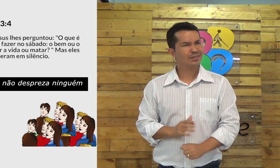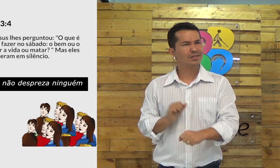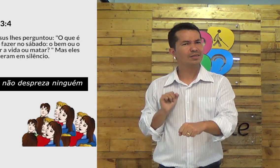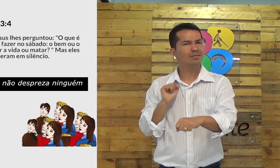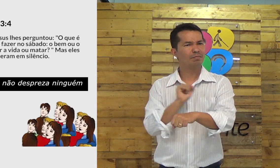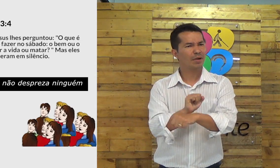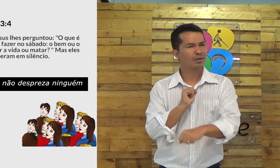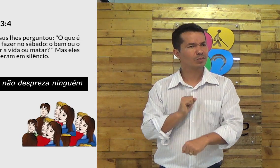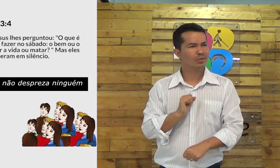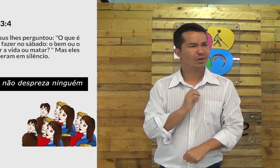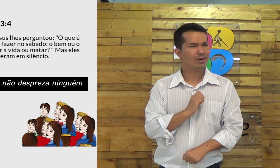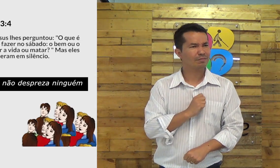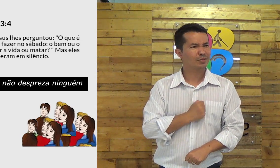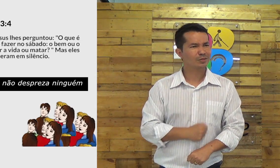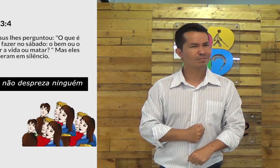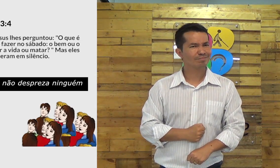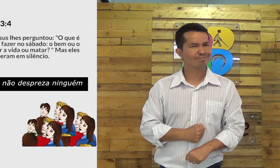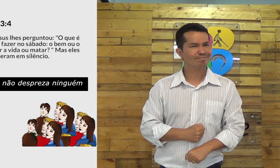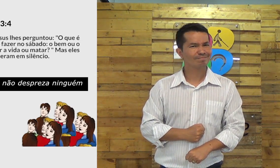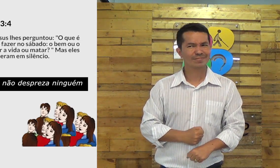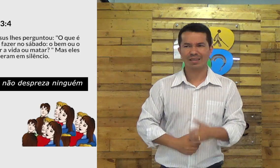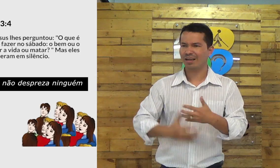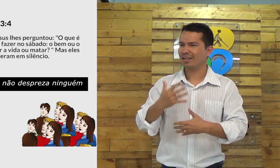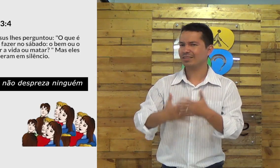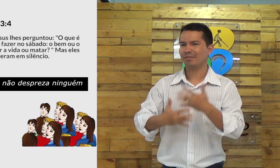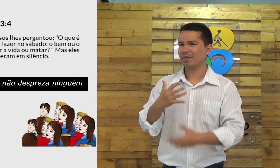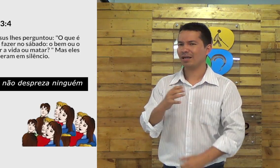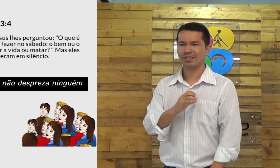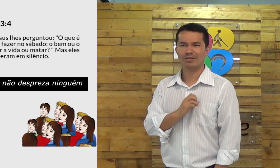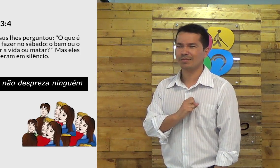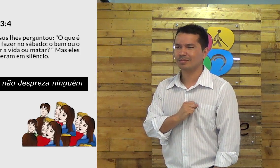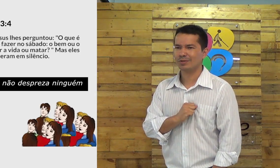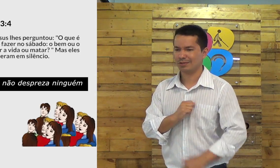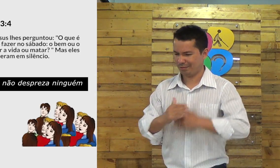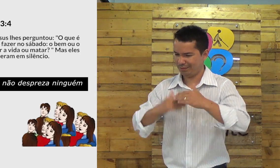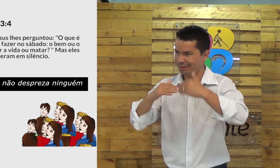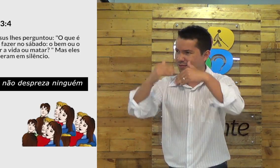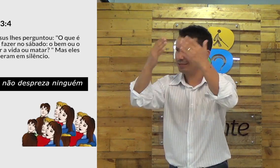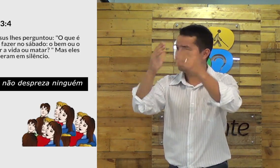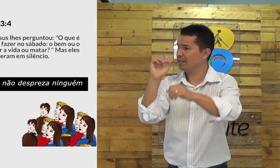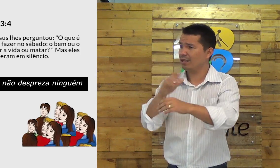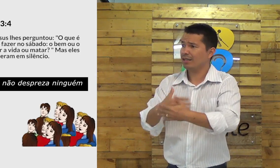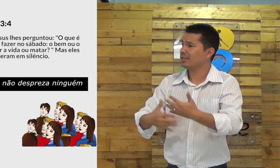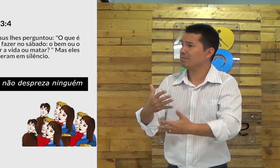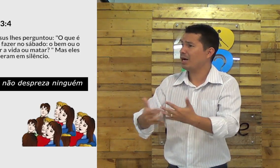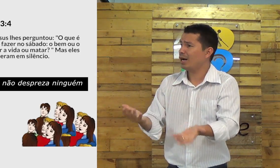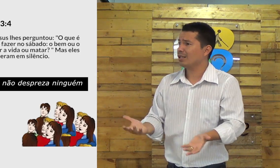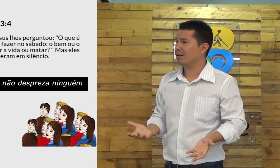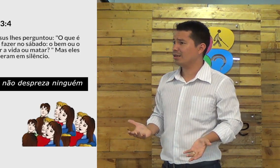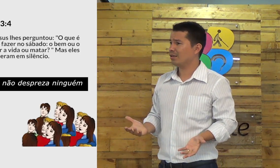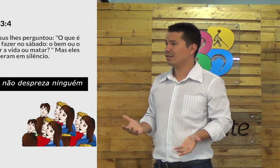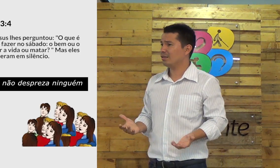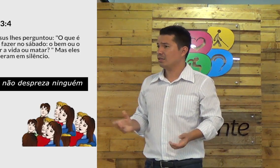é a mesma coisa se você vai contra as pessoas você está no grupo que estava tentando acusar Jesus você está parando